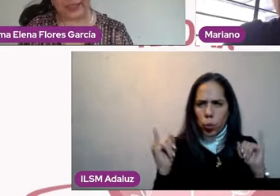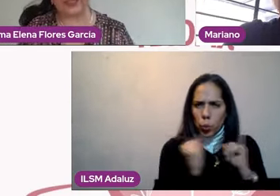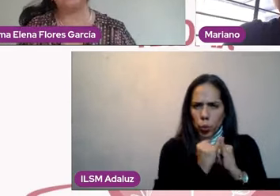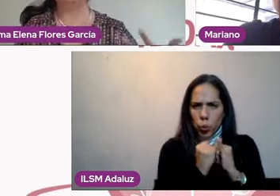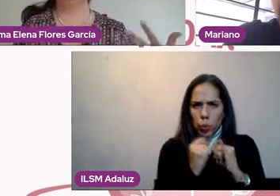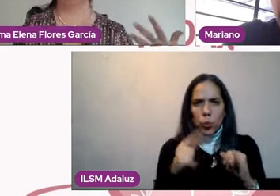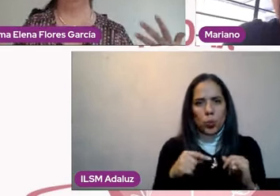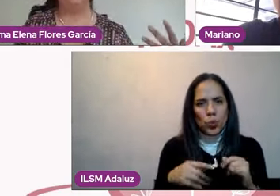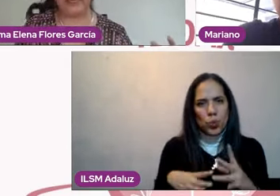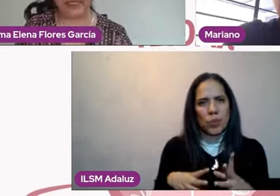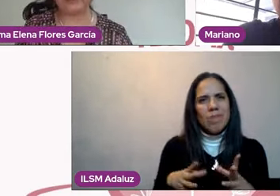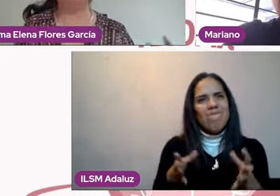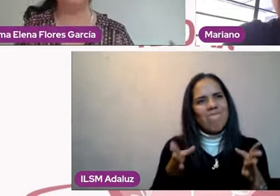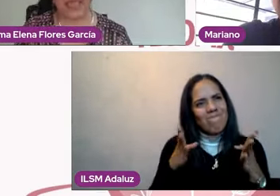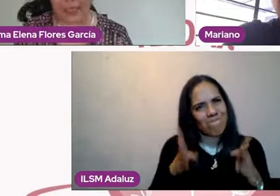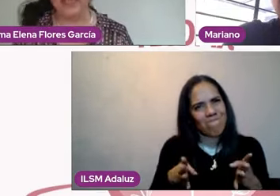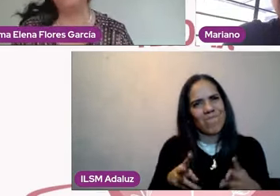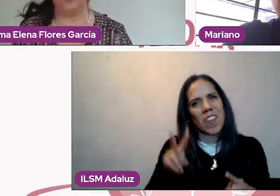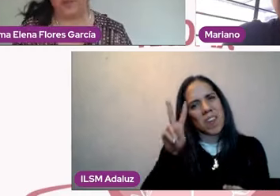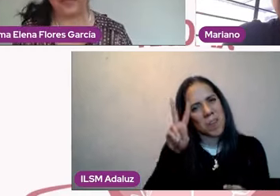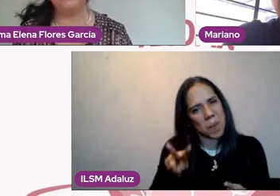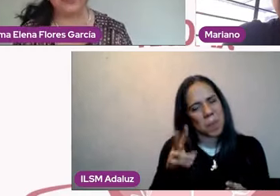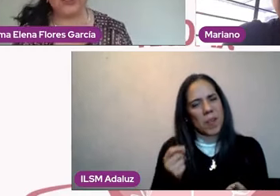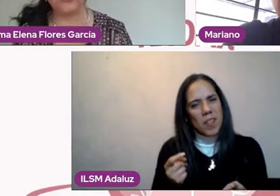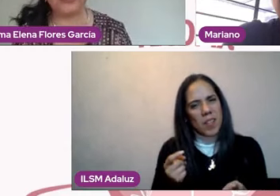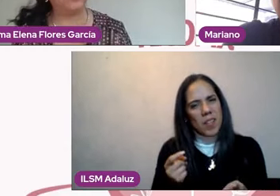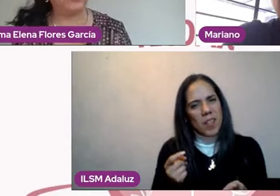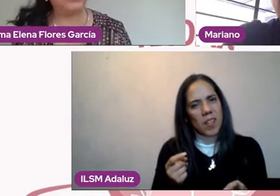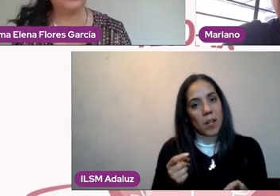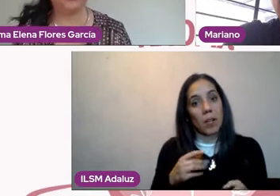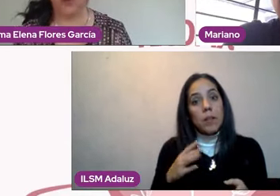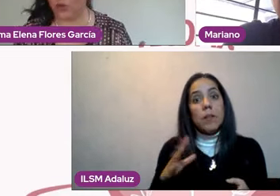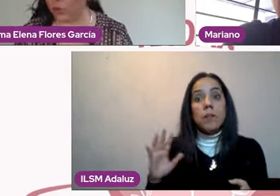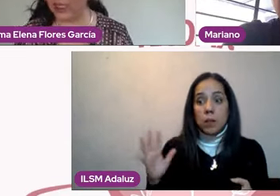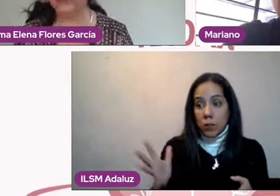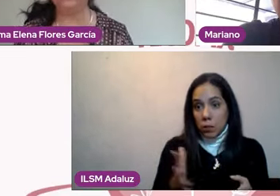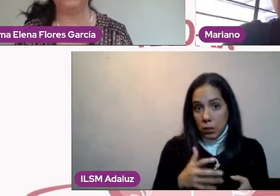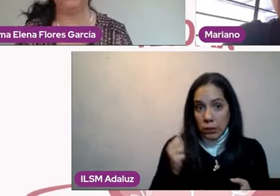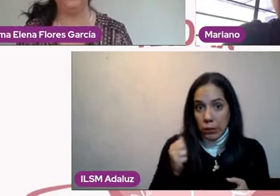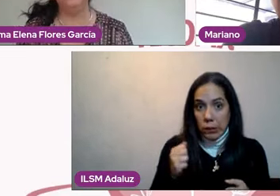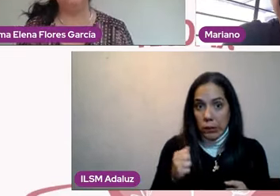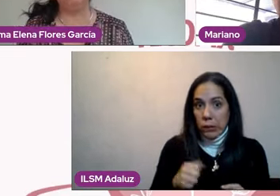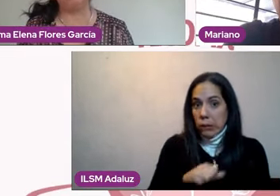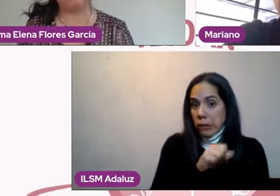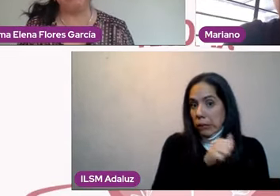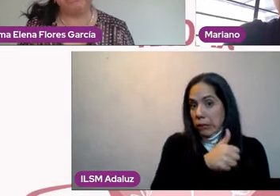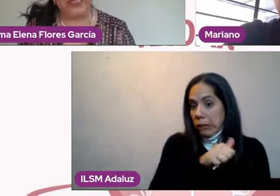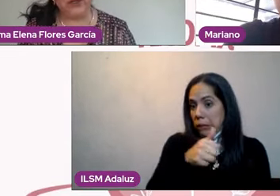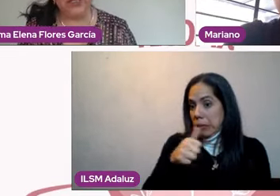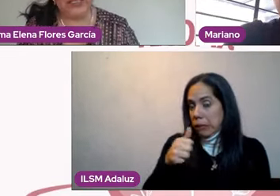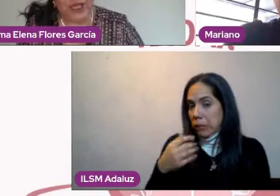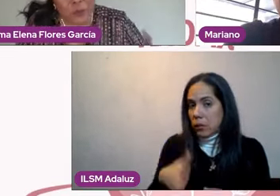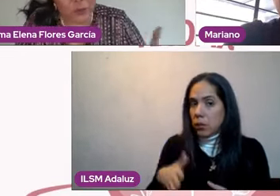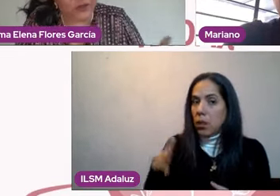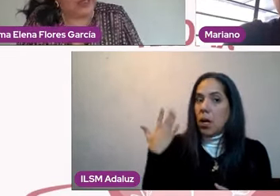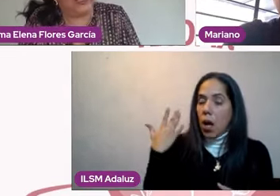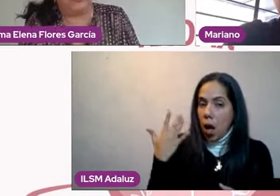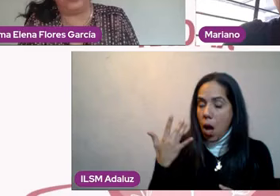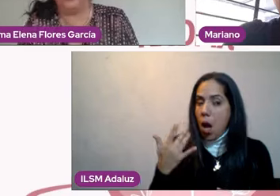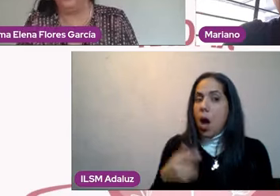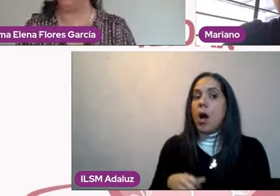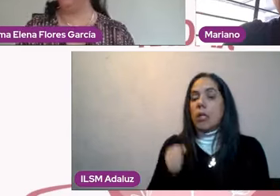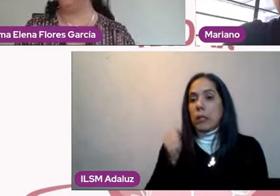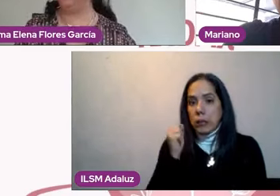concruentes implica también tomar decisiones a veces dolorosas, pero decíamos,